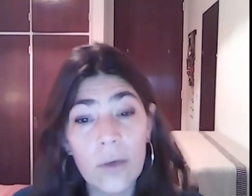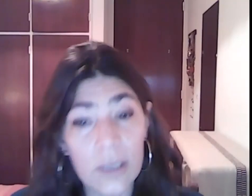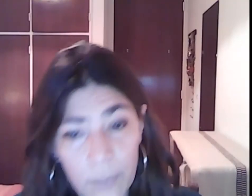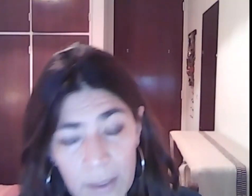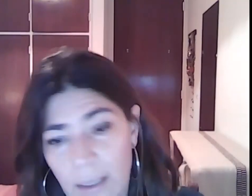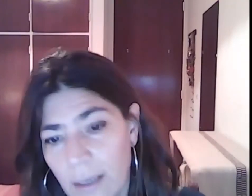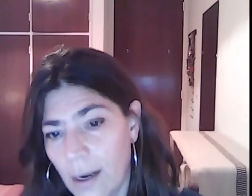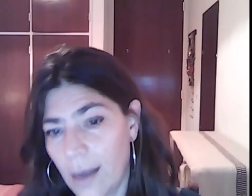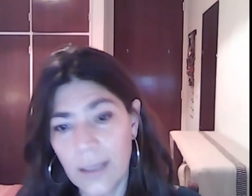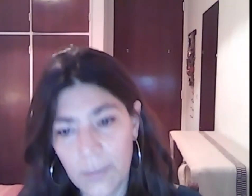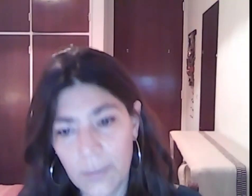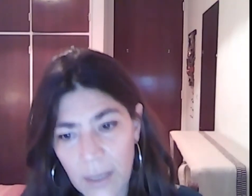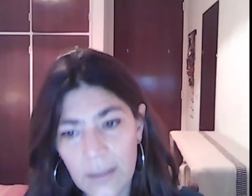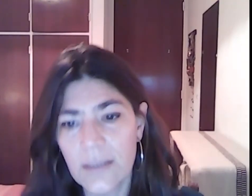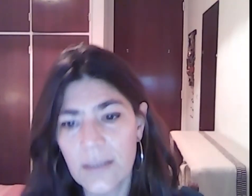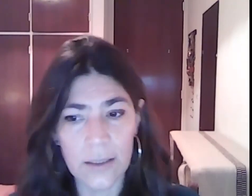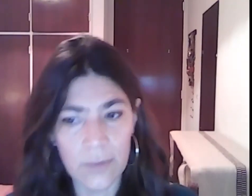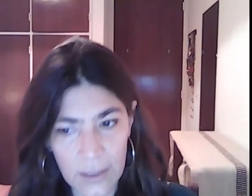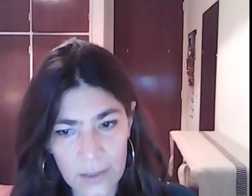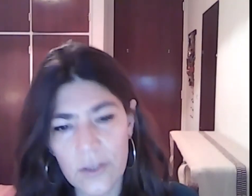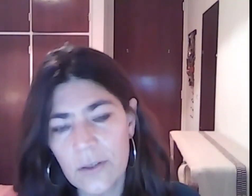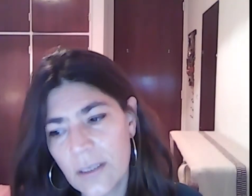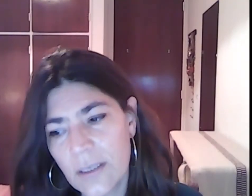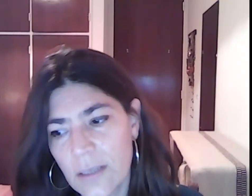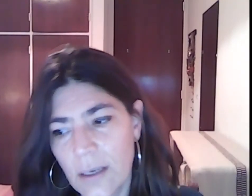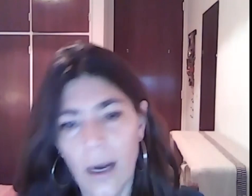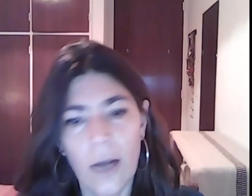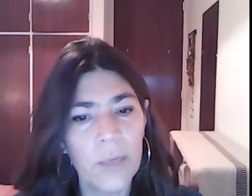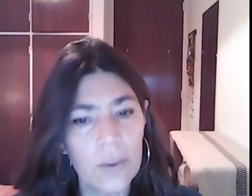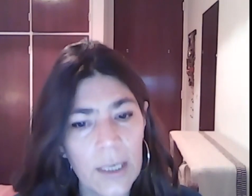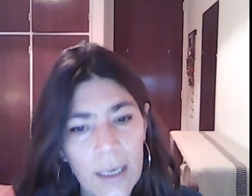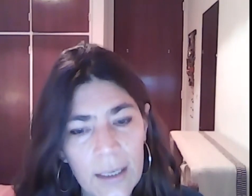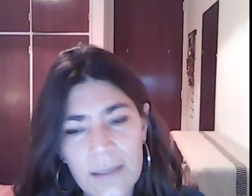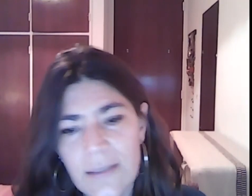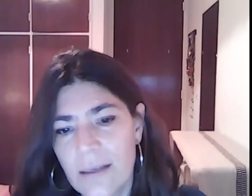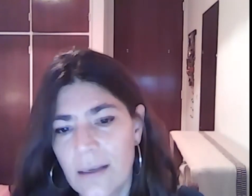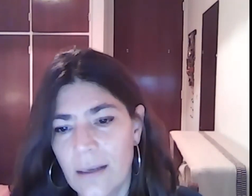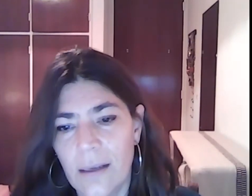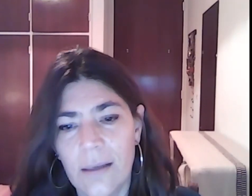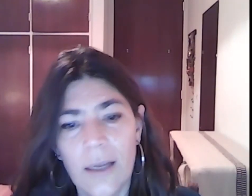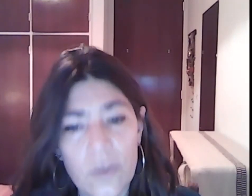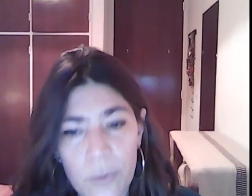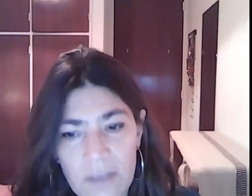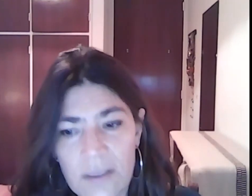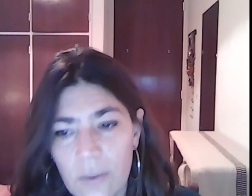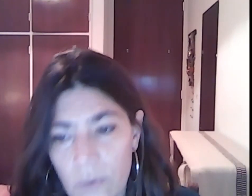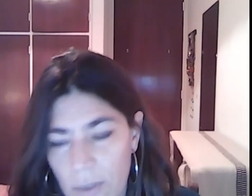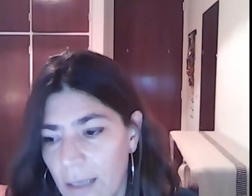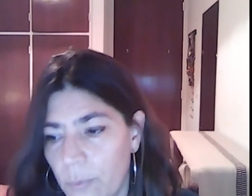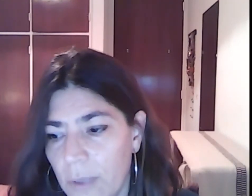respecta a las demandas y de los detalles, a los marcos legales y a los soportes institucionales que pueden